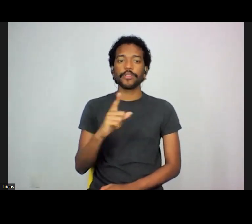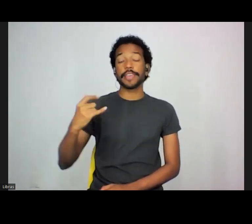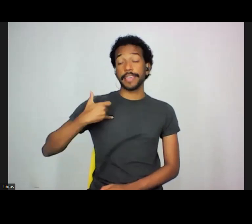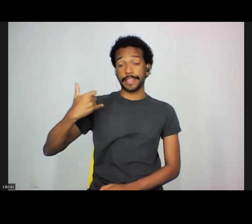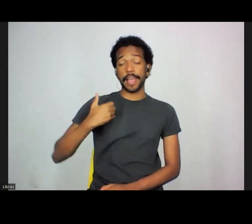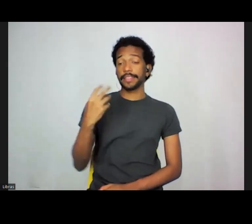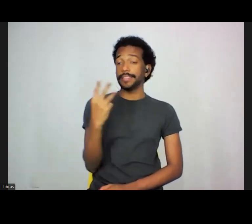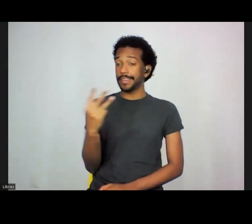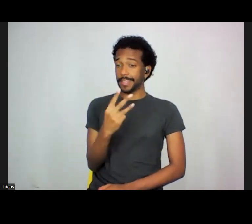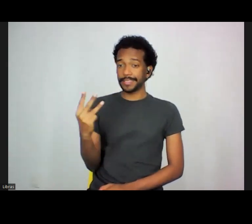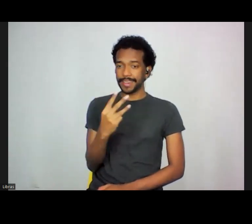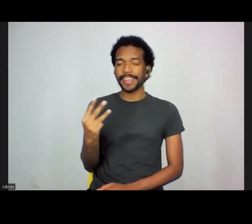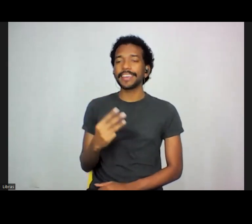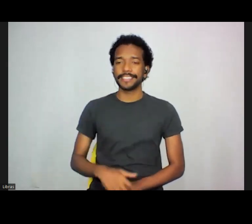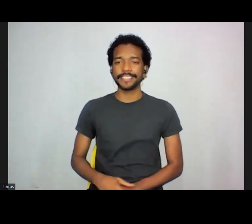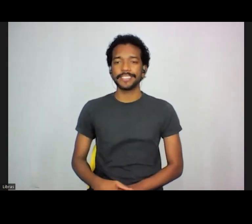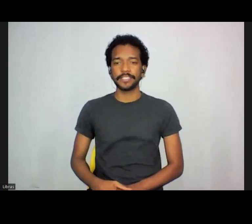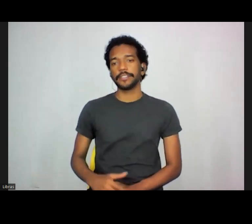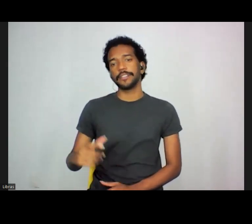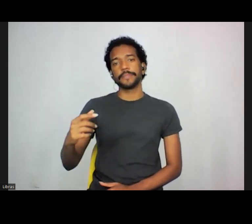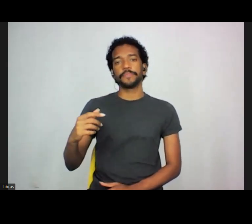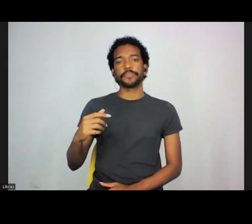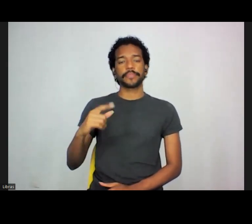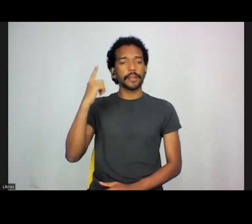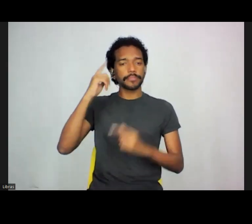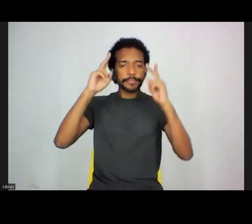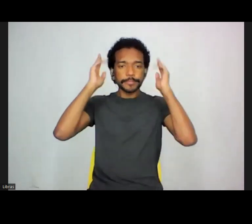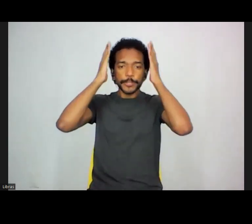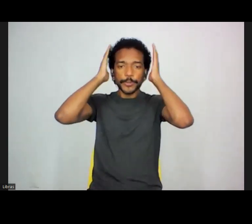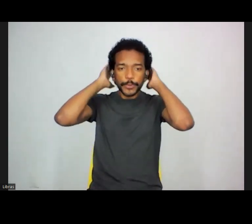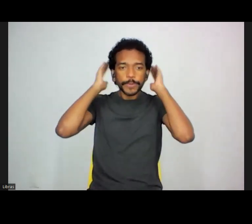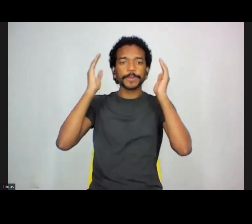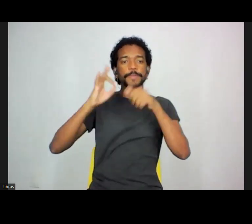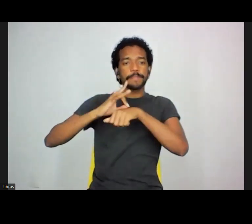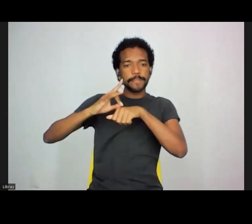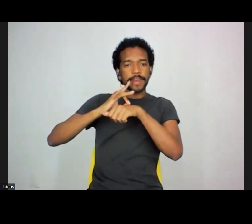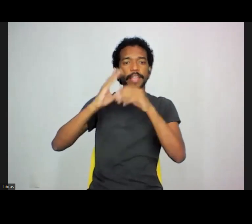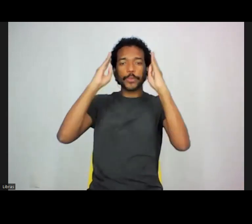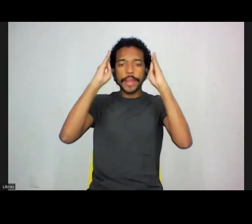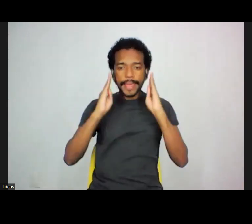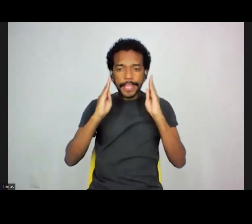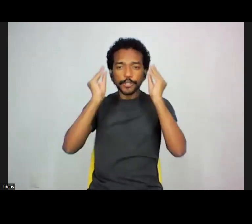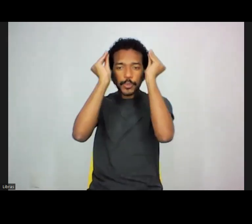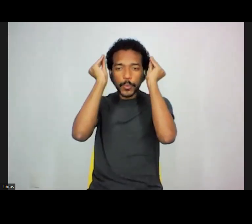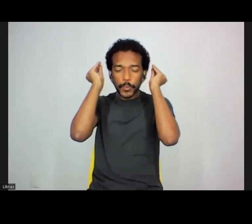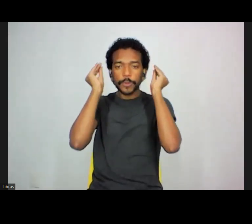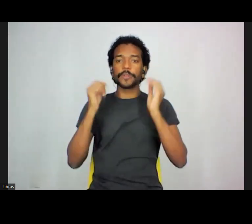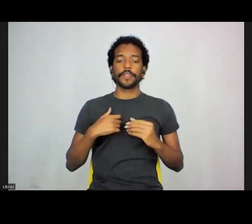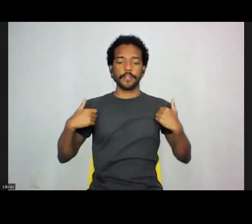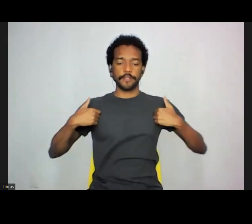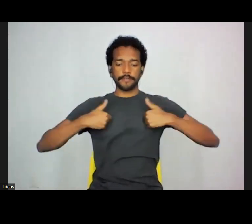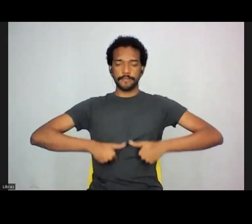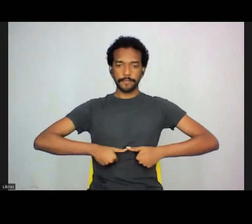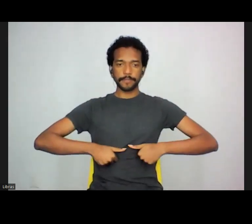anos, tenho cabelo curto, preto, liso, estou vestindo uma